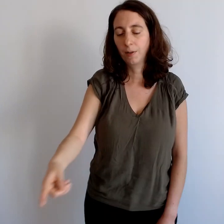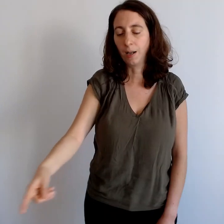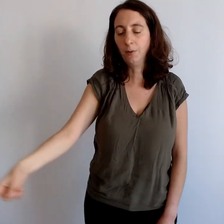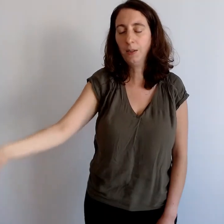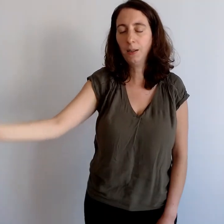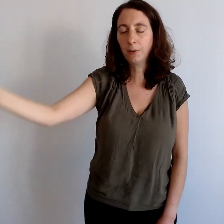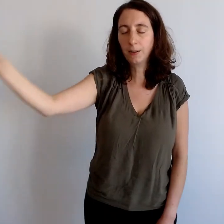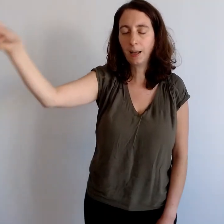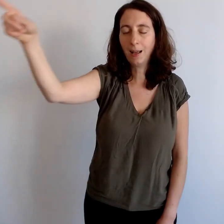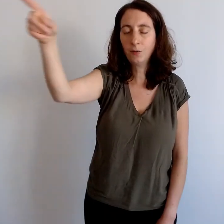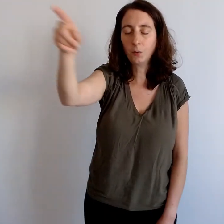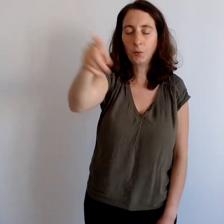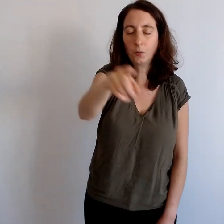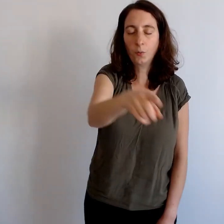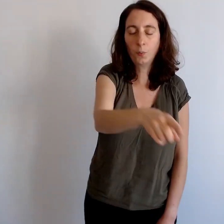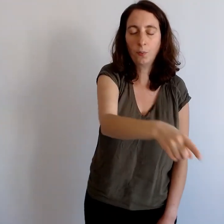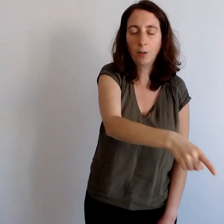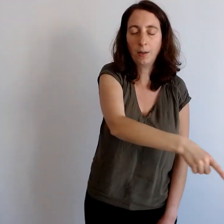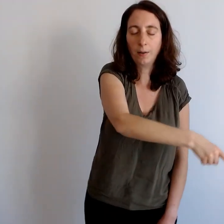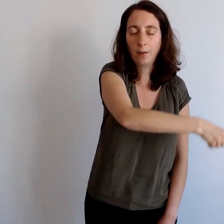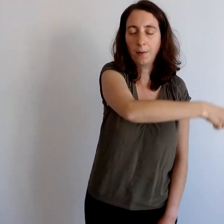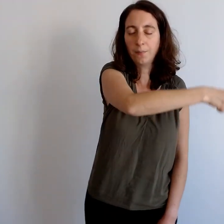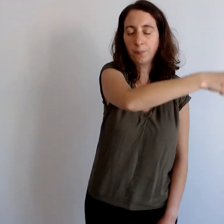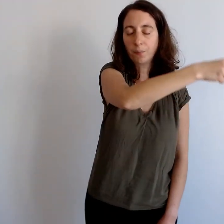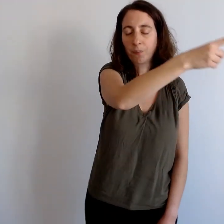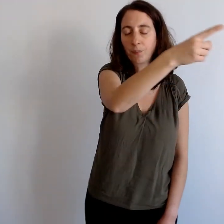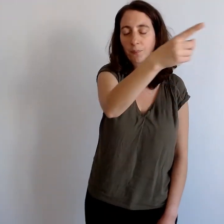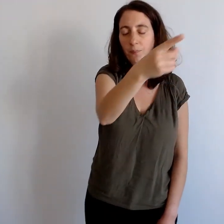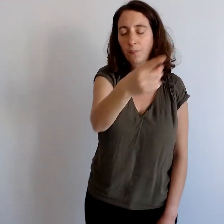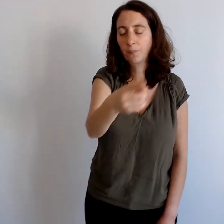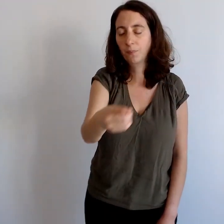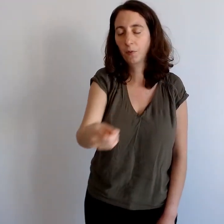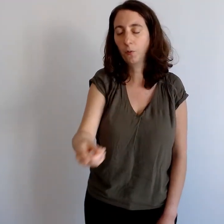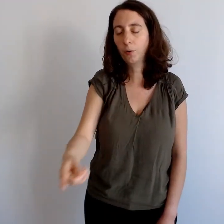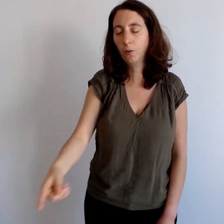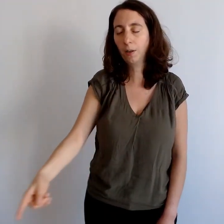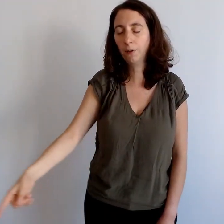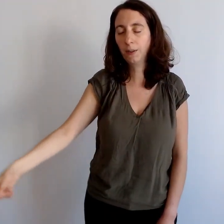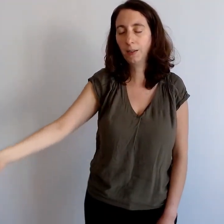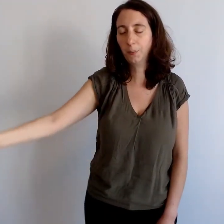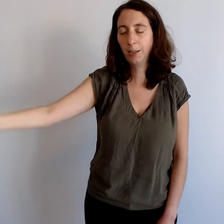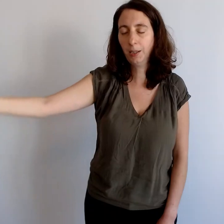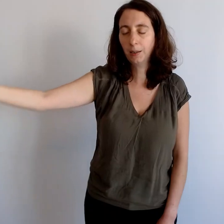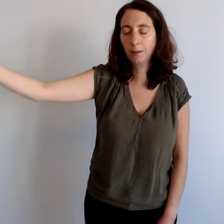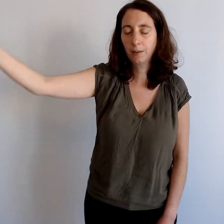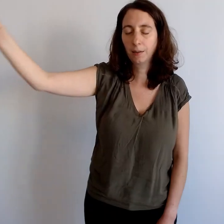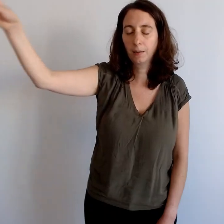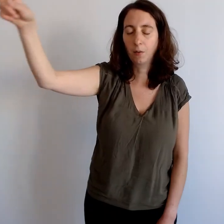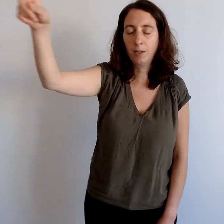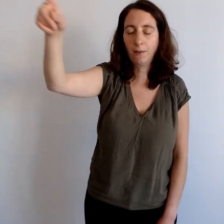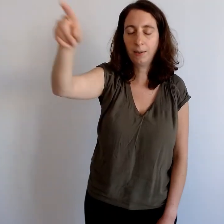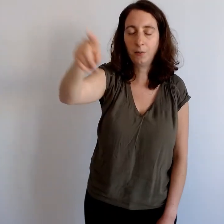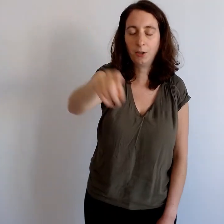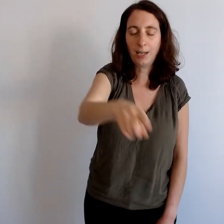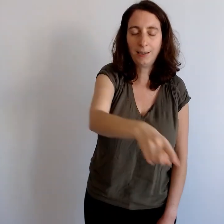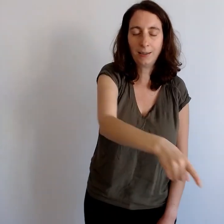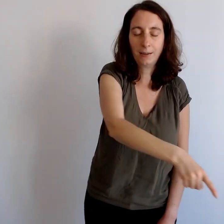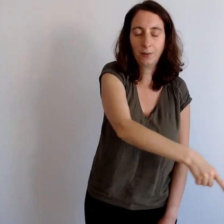utilisez votre intention pour que votre corps et votre esprit en lien avec ce geste, ce